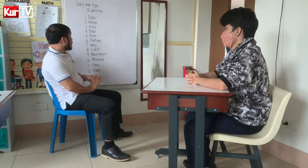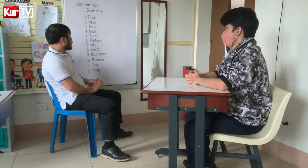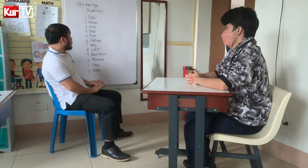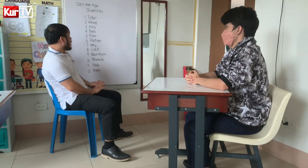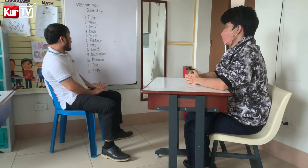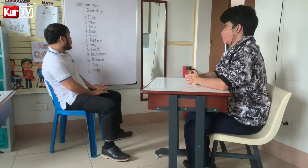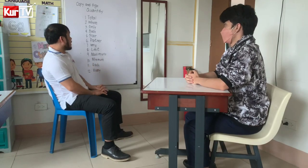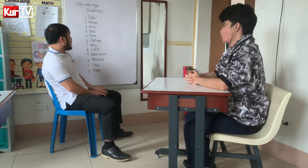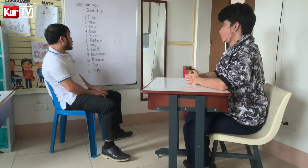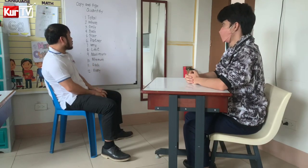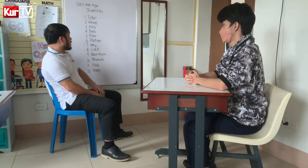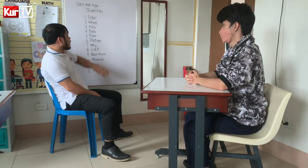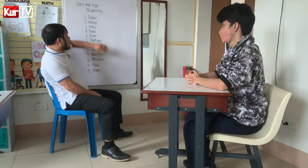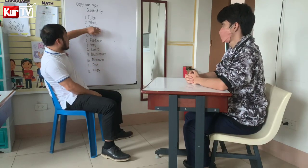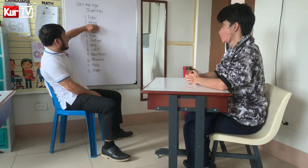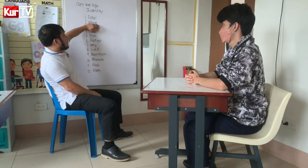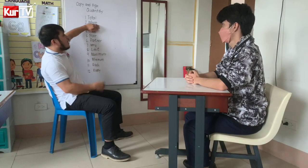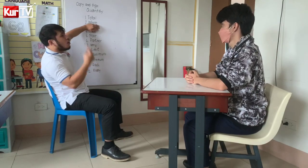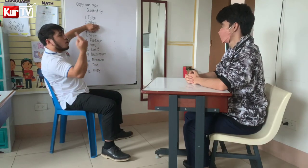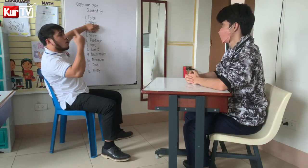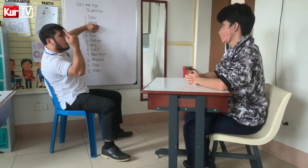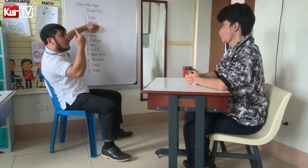Kung ano pa hindi may spell dito Only